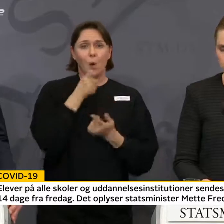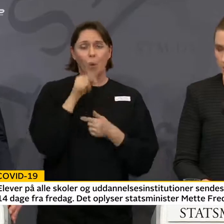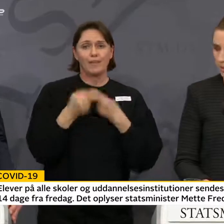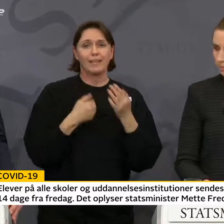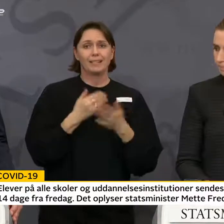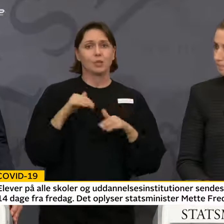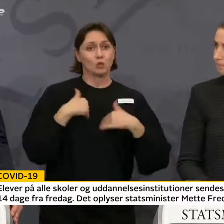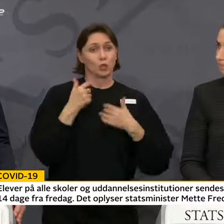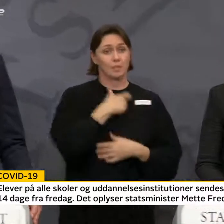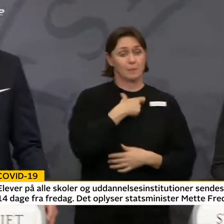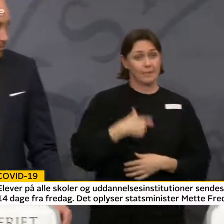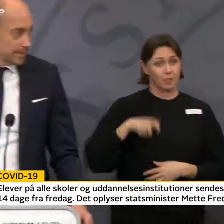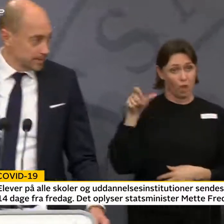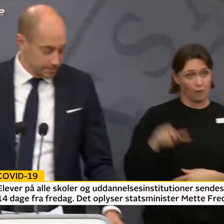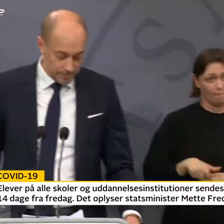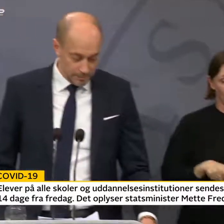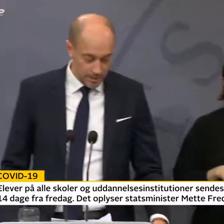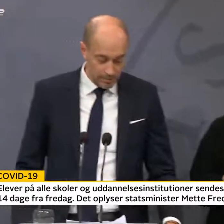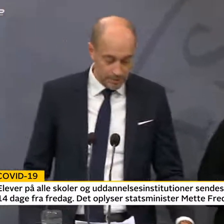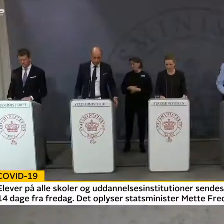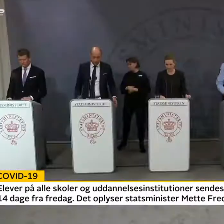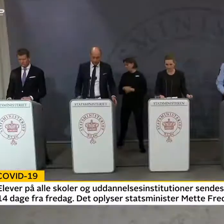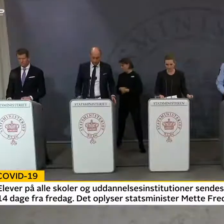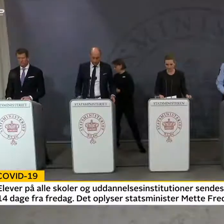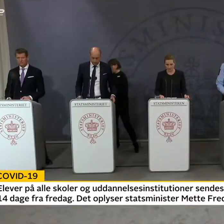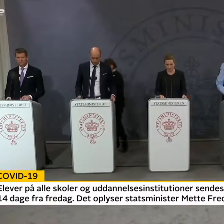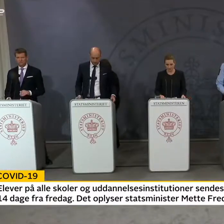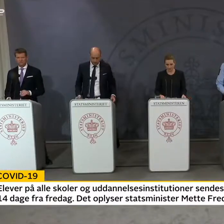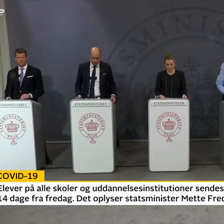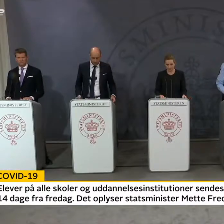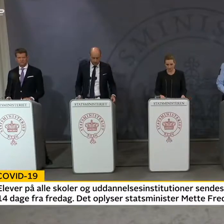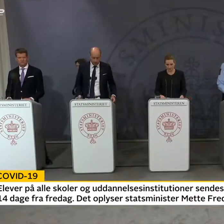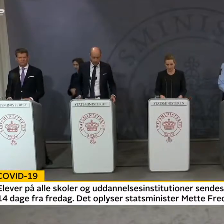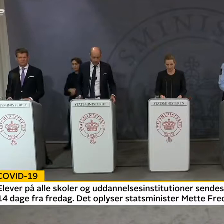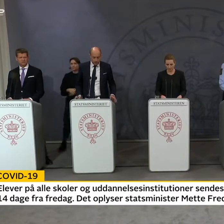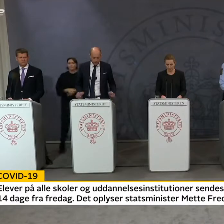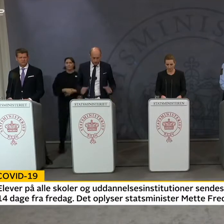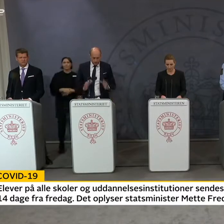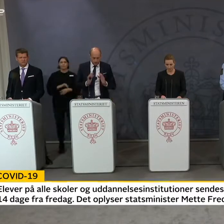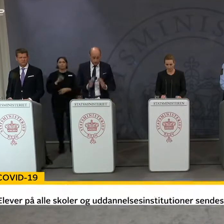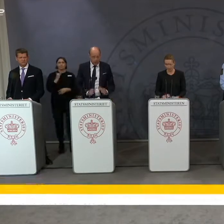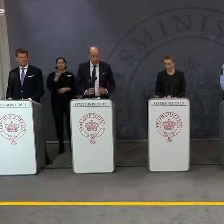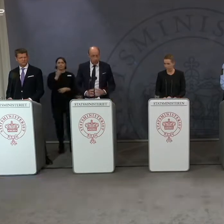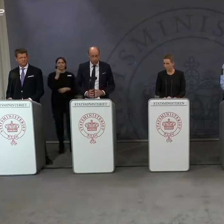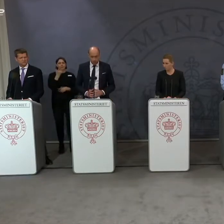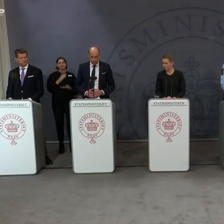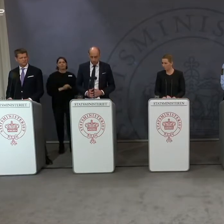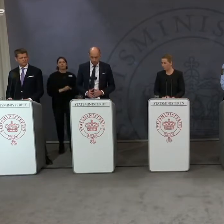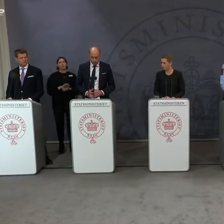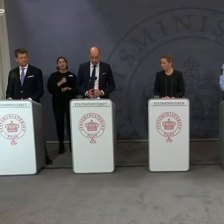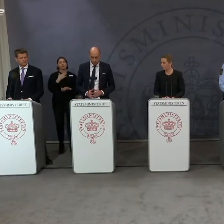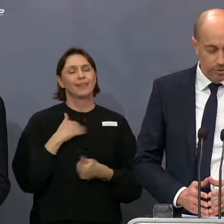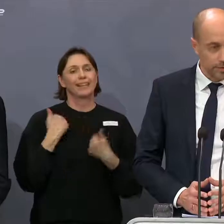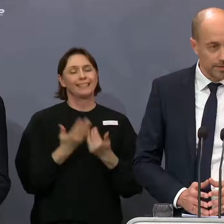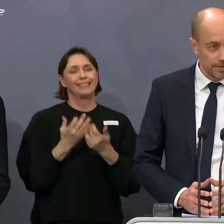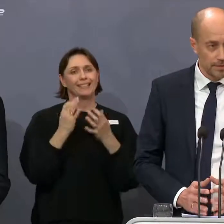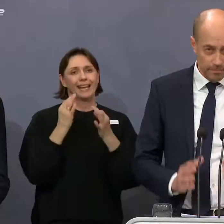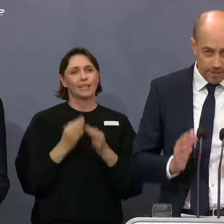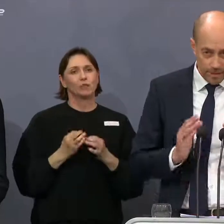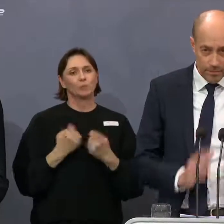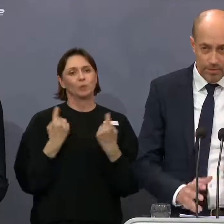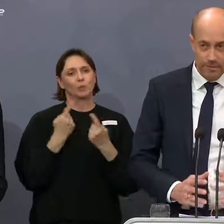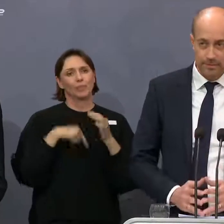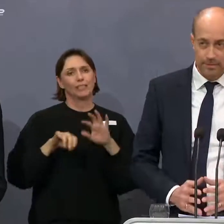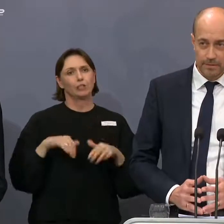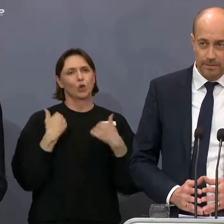sundhedsministeren. Ja, tak for det. Jeg vil give en status på. Først på situationen i vores sundhedsvæsen.